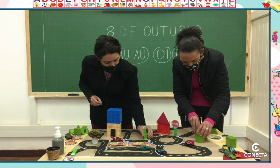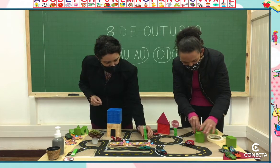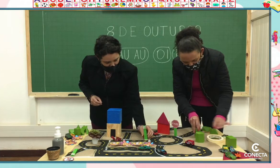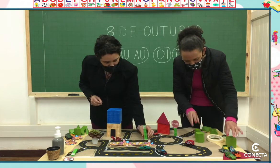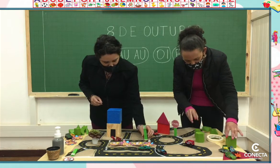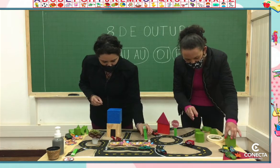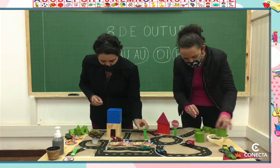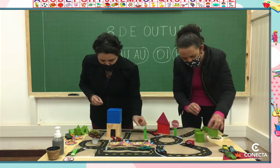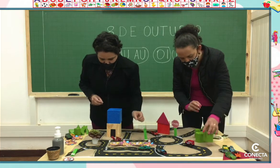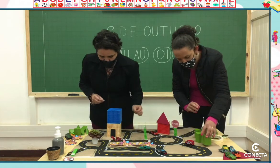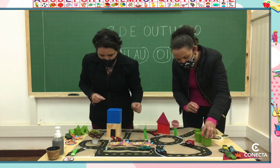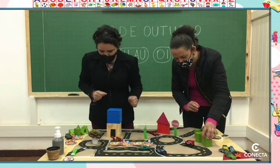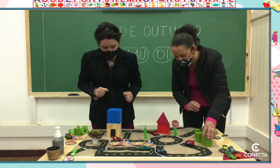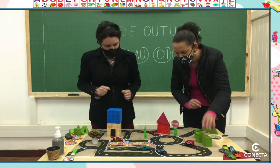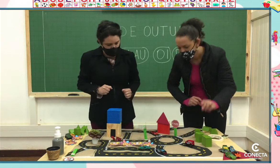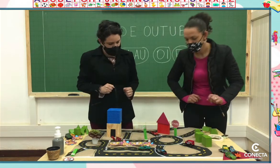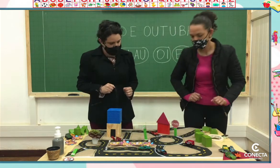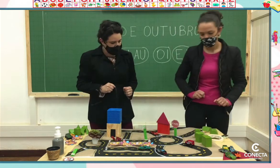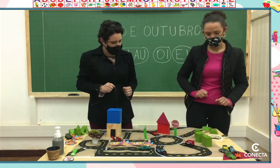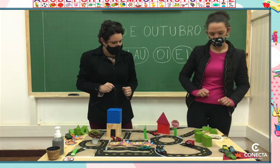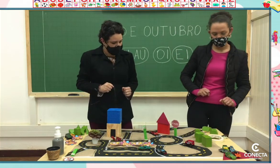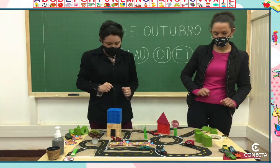prédios, Vou ver colocar.